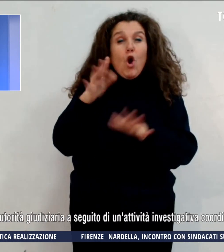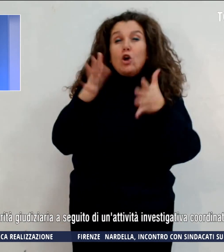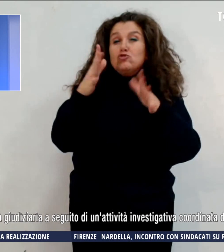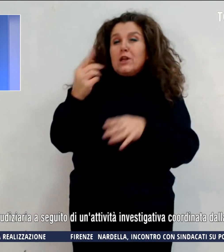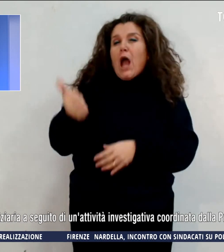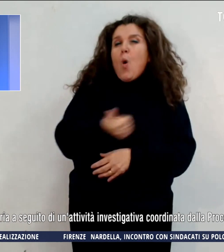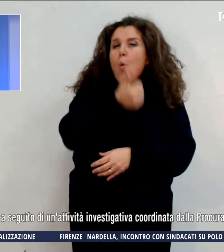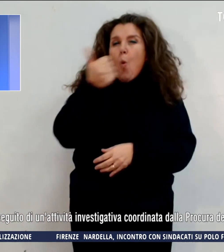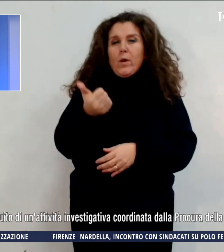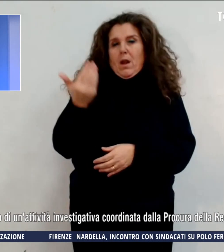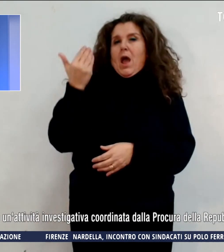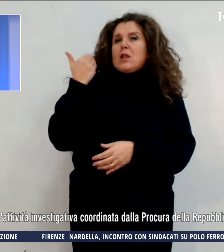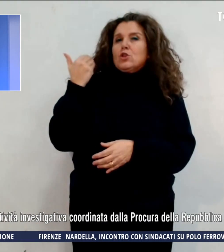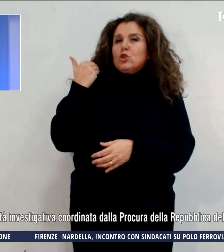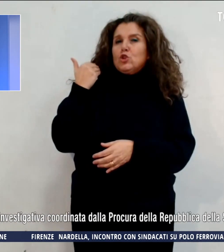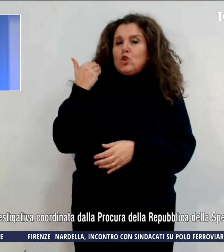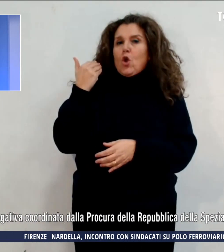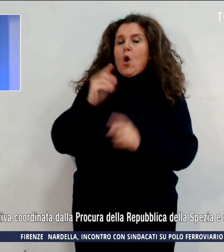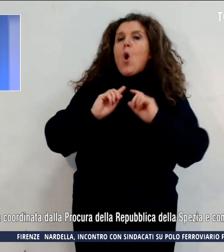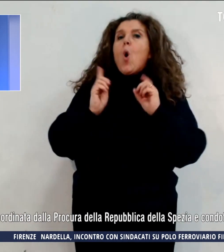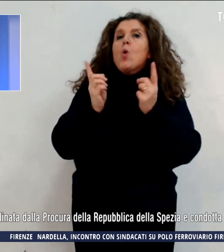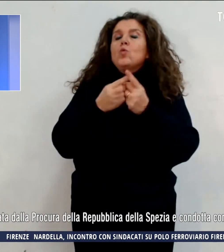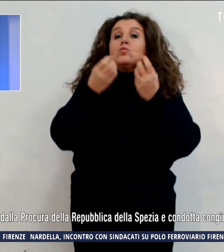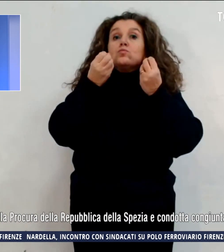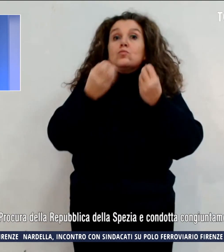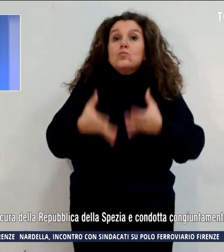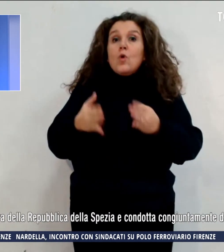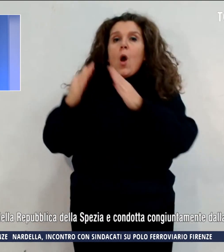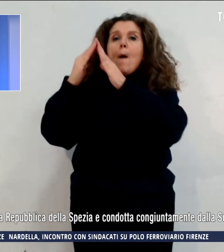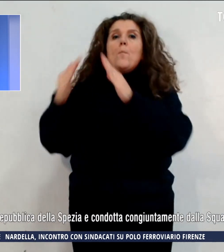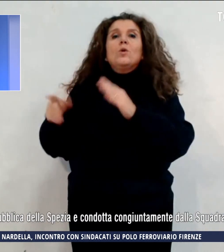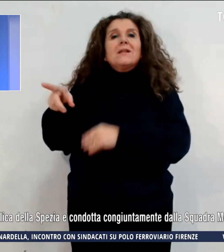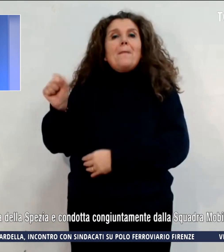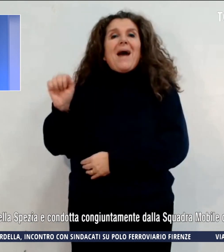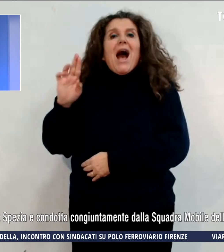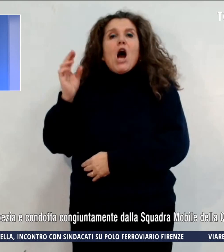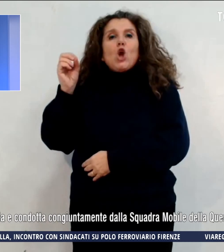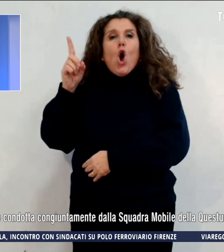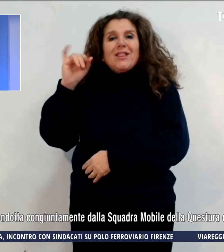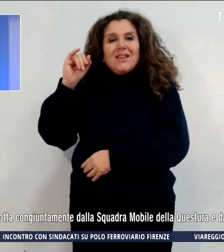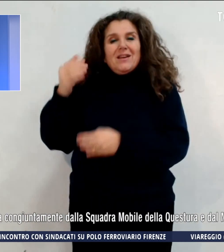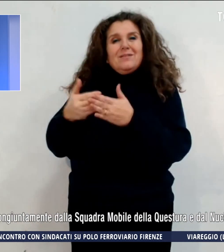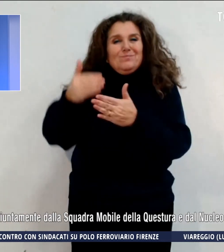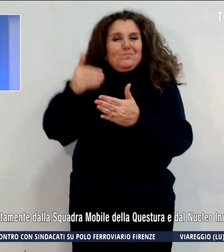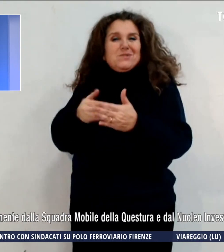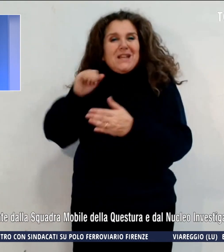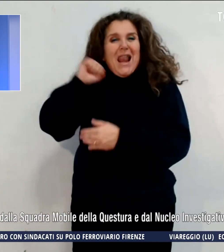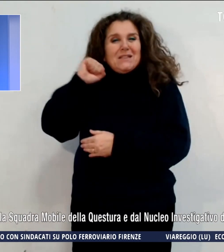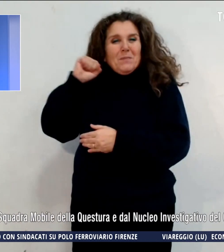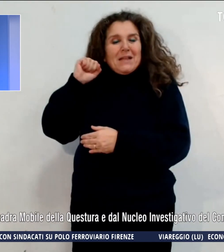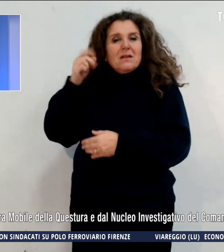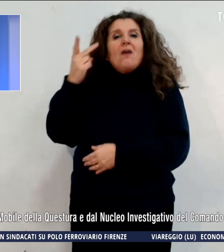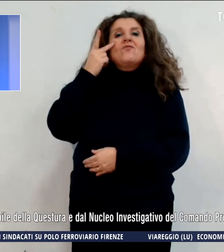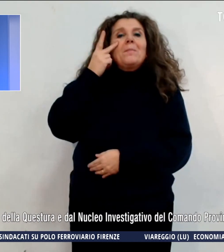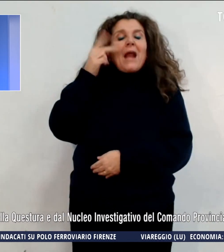Tutto questo accadde sul Monte Parodi alle spalle di La Spezia a febbraio del